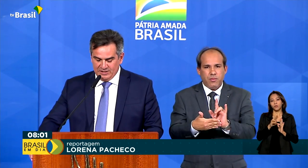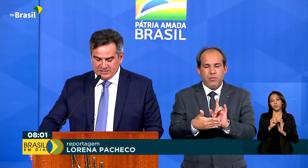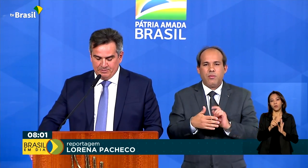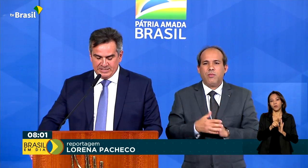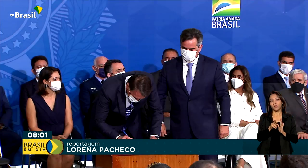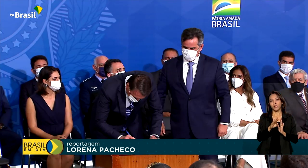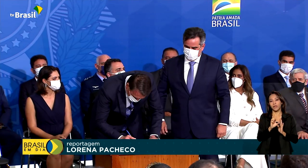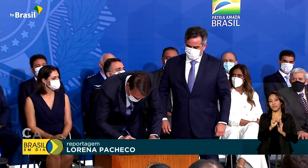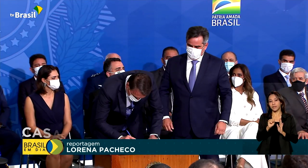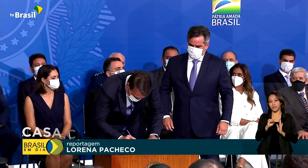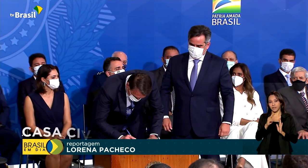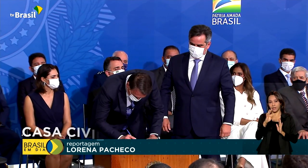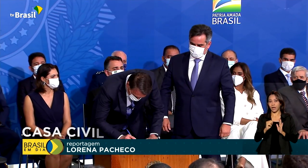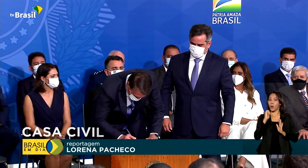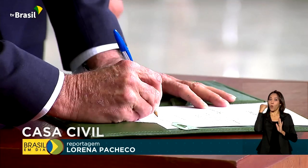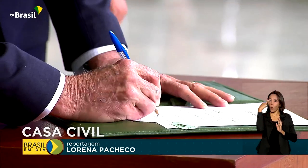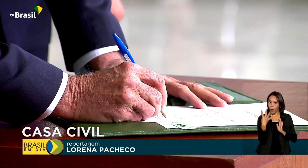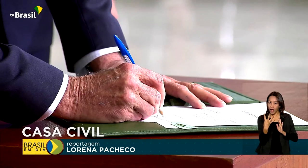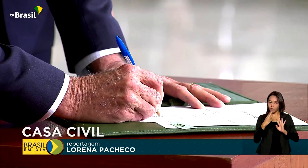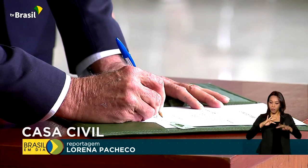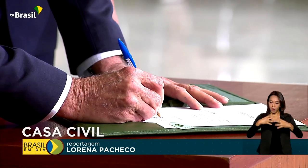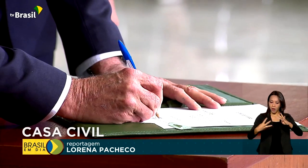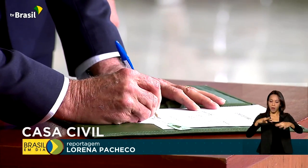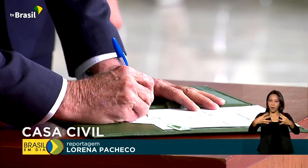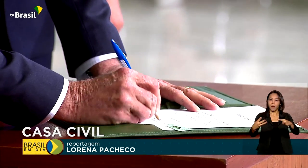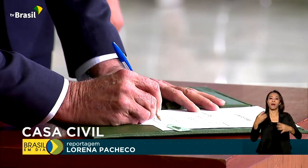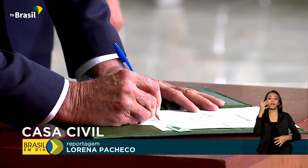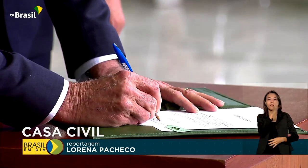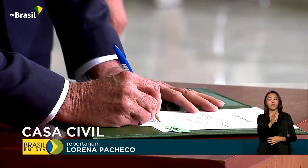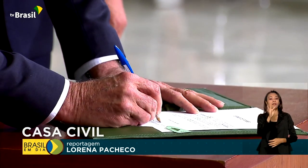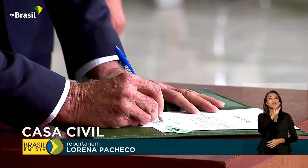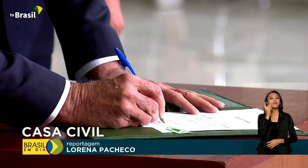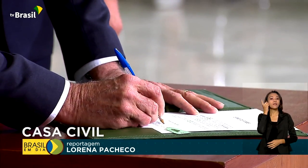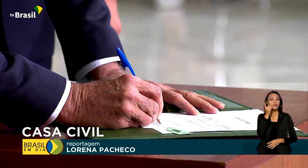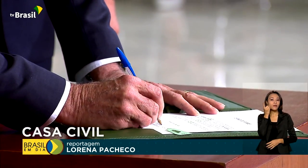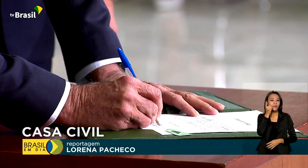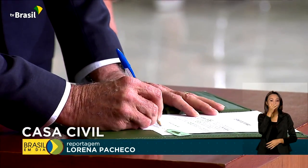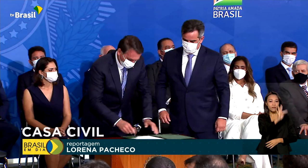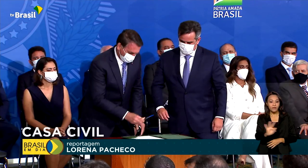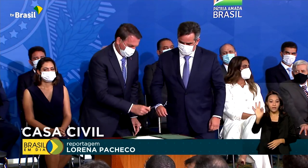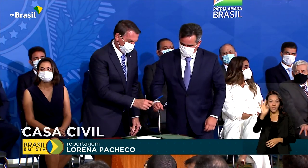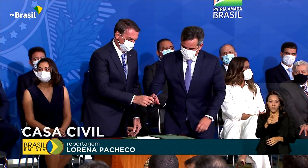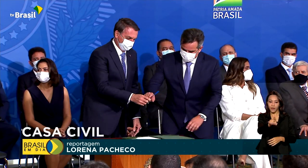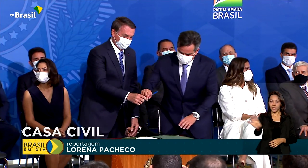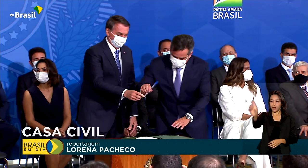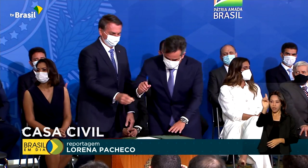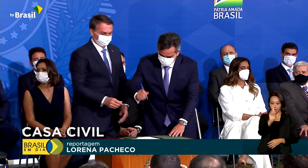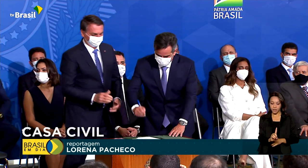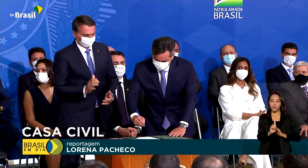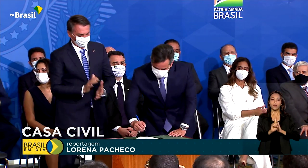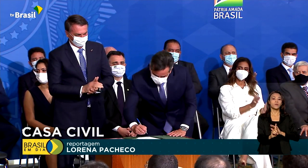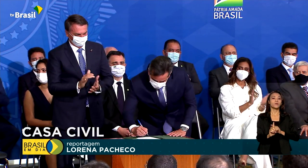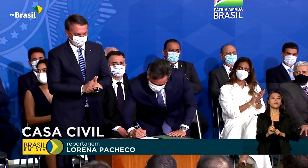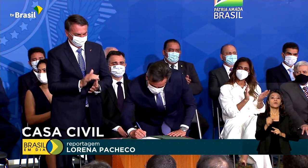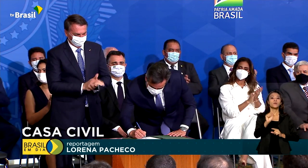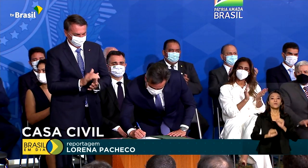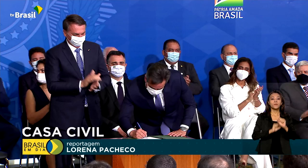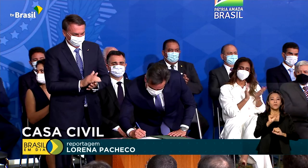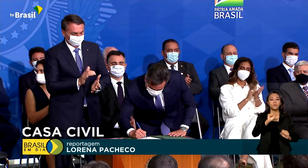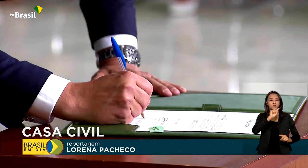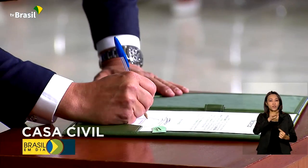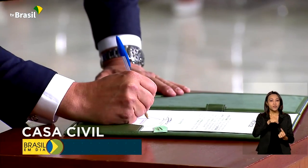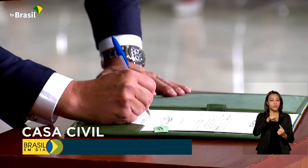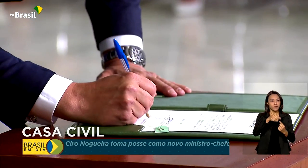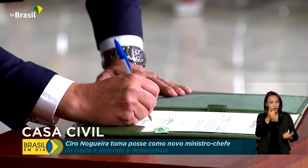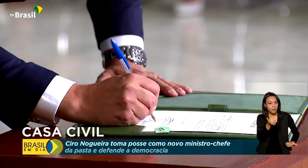deputado federal. A ida de Nogueira para a chefia da Casa Civil da Presidência da República tem como objetivo fortalecer a